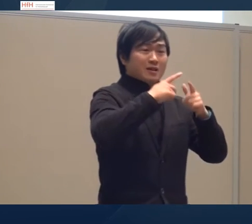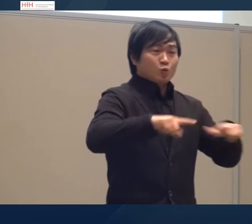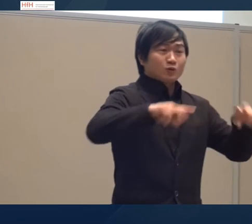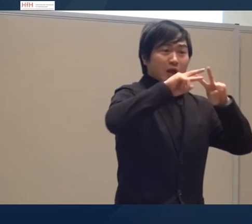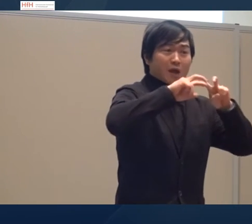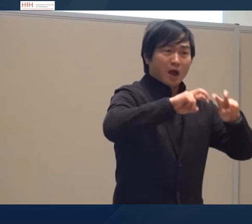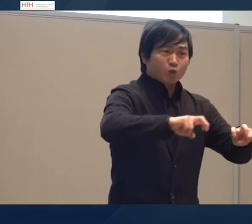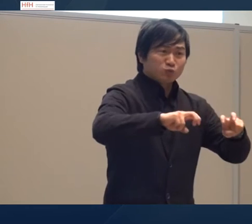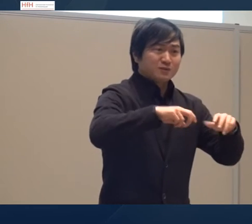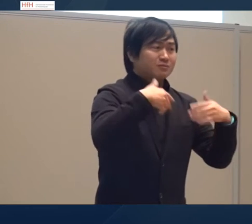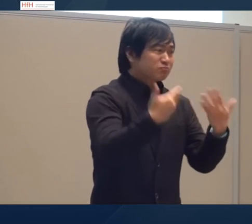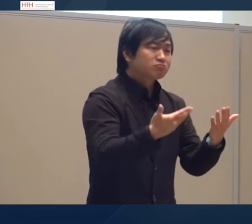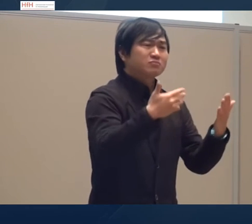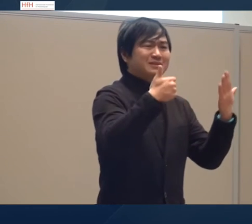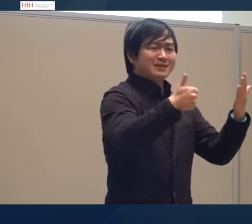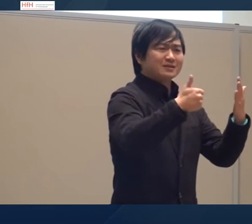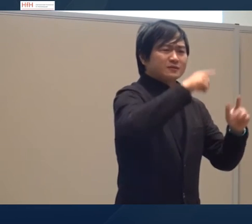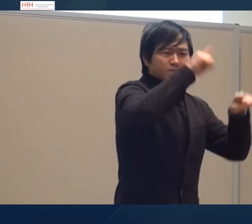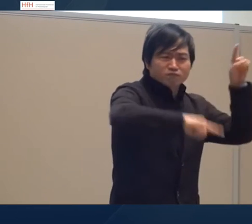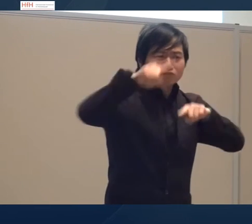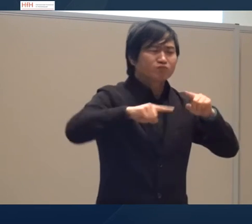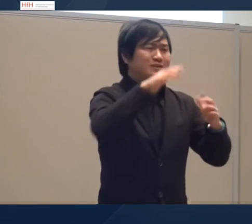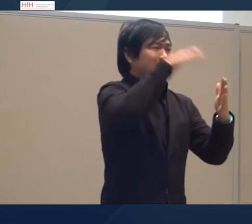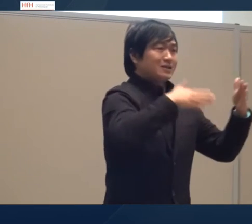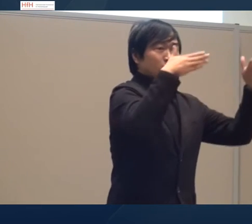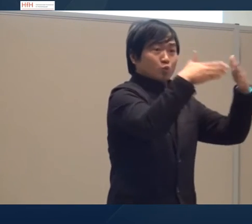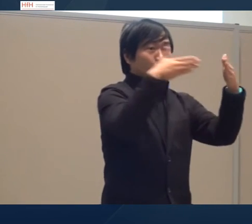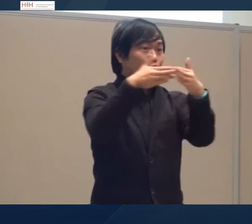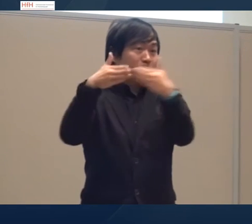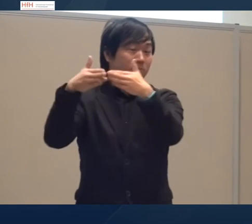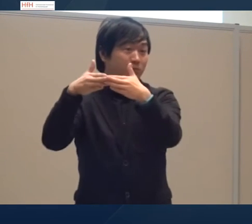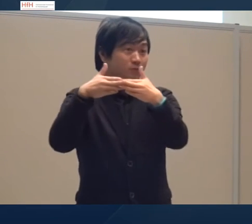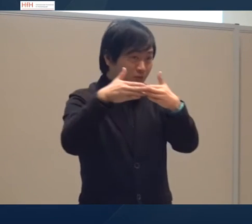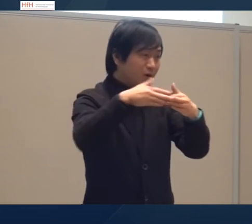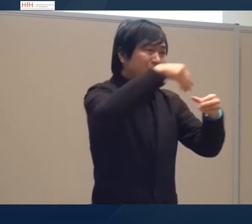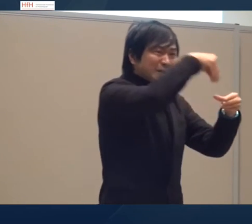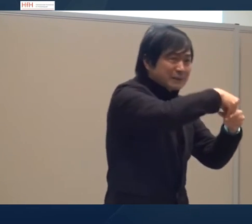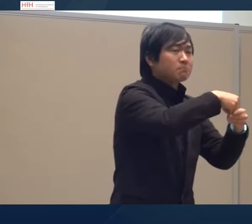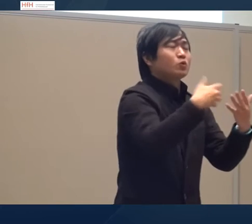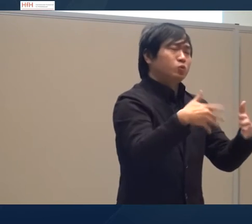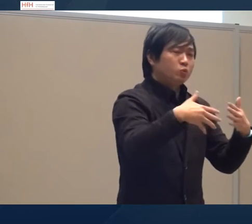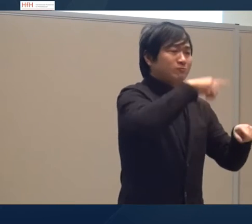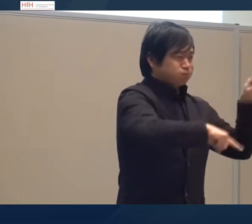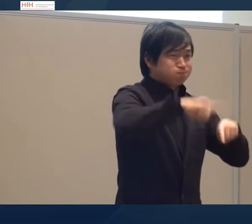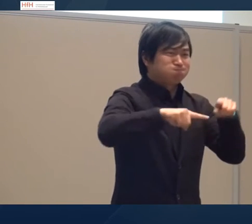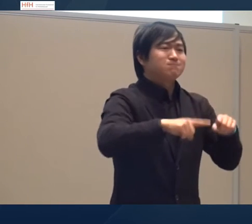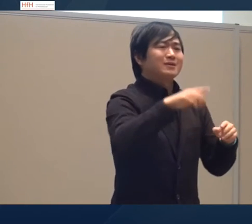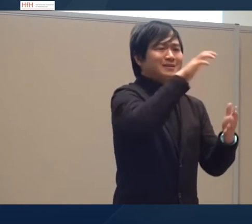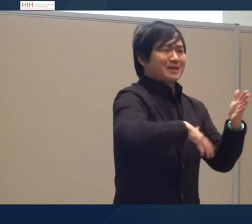In der linguistischen Analyse gibt es sechs verschiedene Texttypen. In diesen Texttypen gibt es noch unterschiedliche